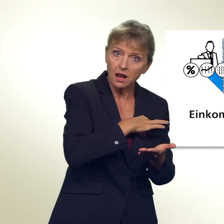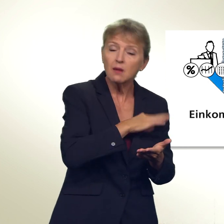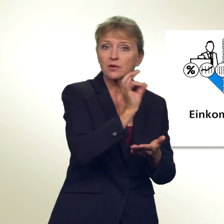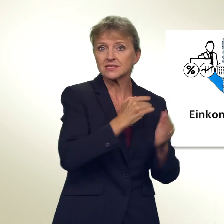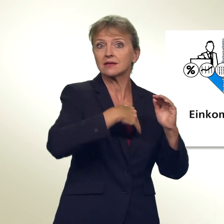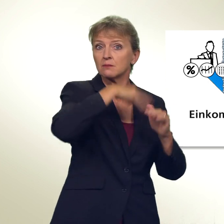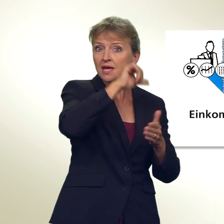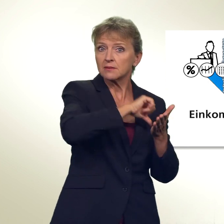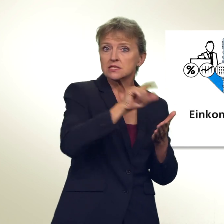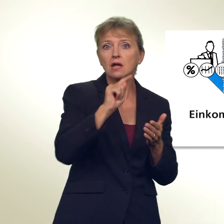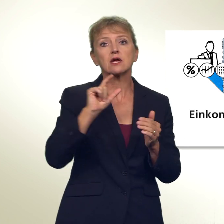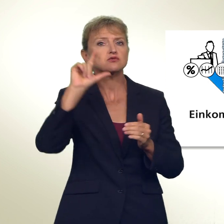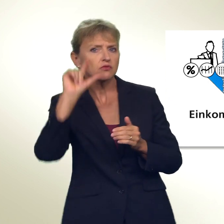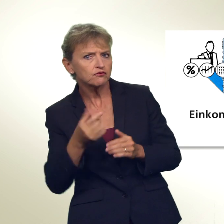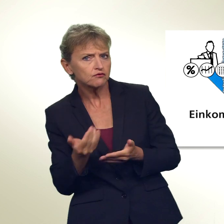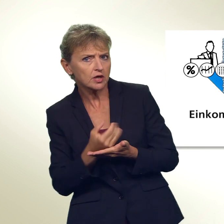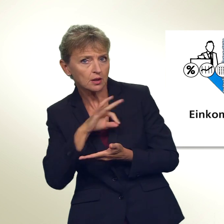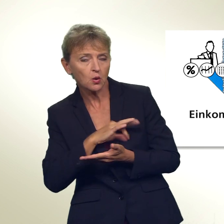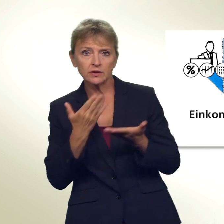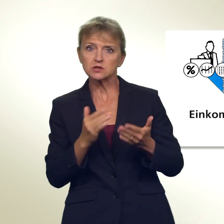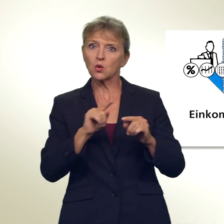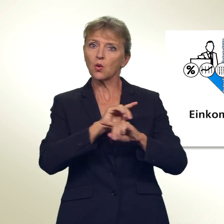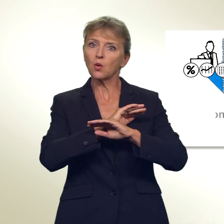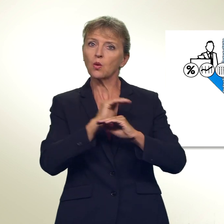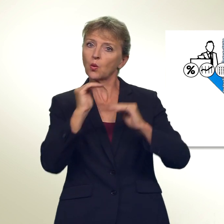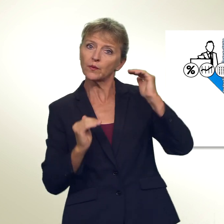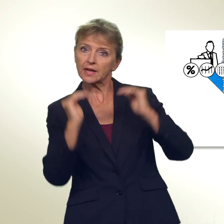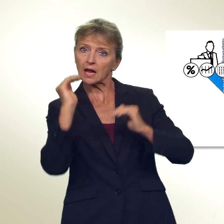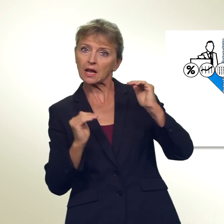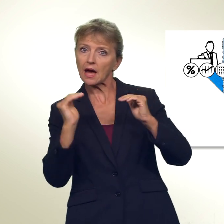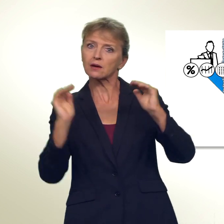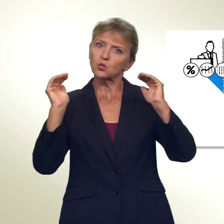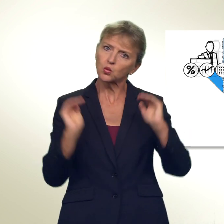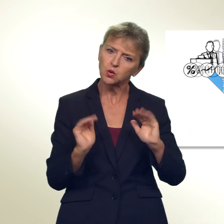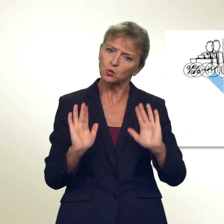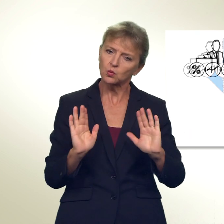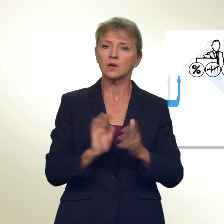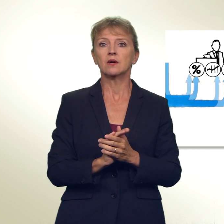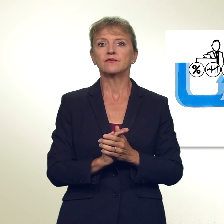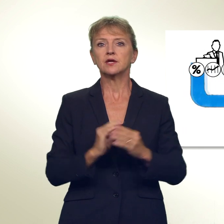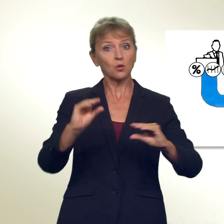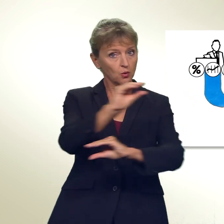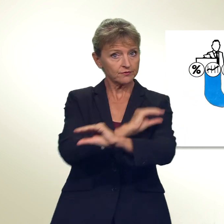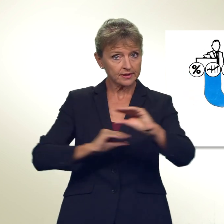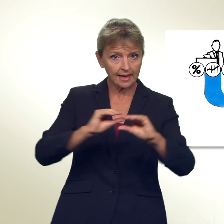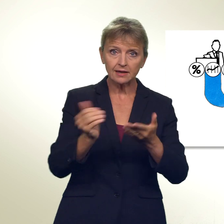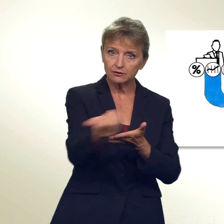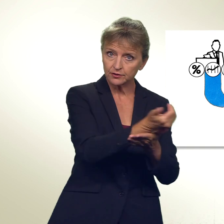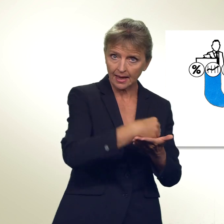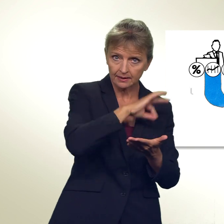einkommensschwache. So werden Ungleichheiten bei der Verteilung der Einkommen abgeschwächt. Die Umverteilung von Einkommen erfolgt in der Schweiz